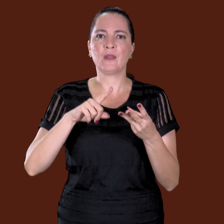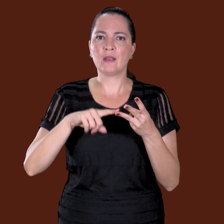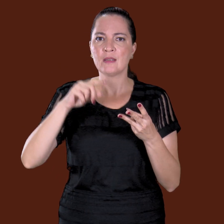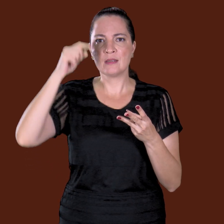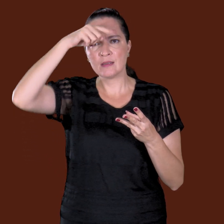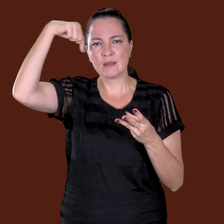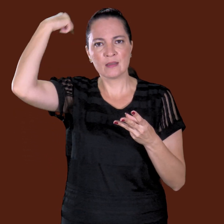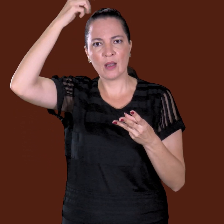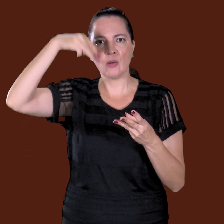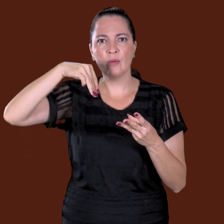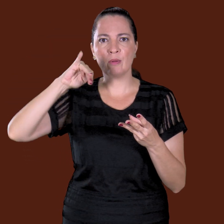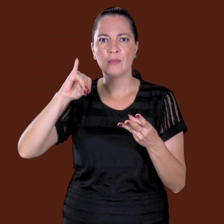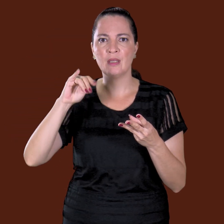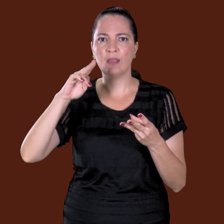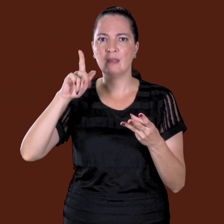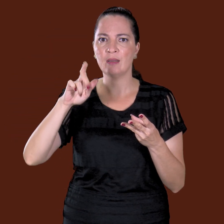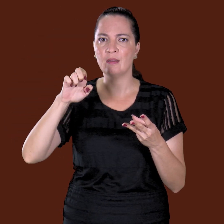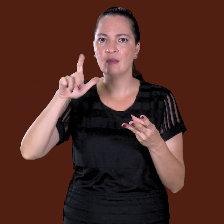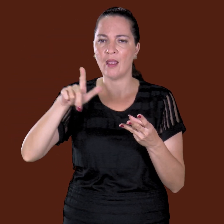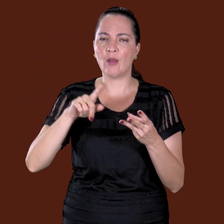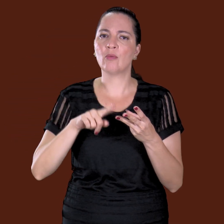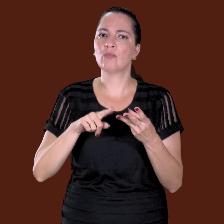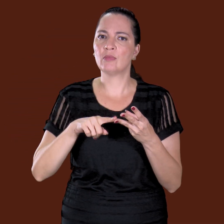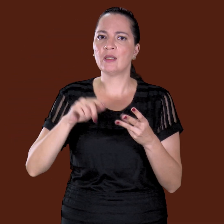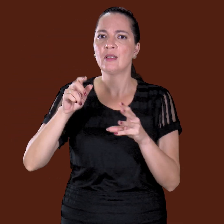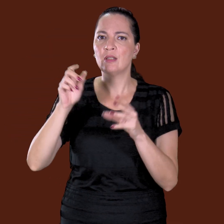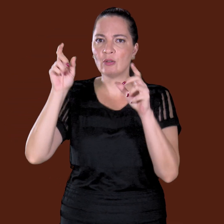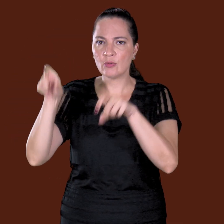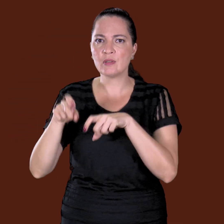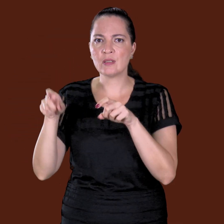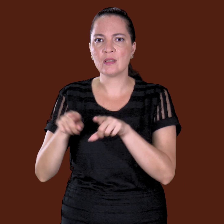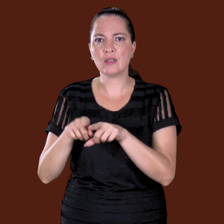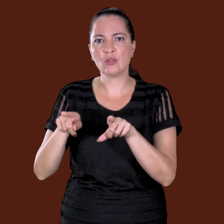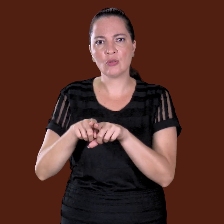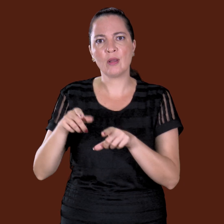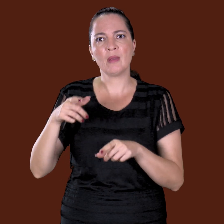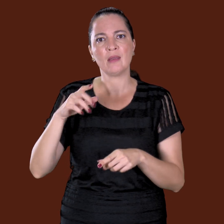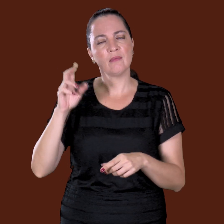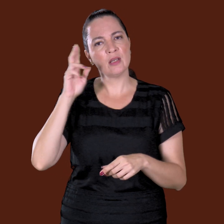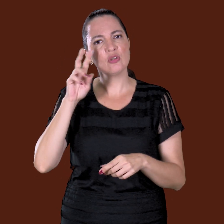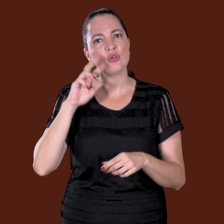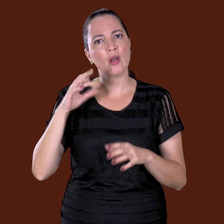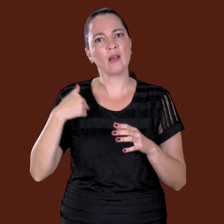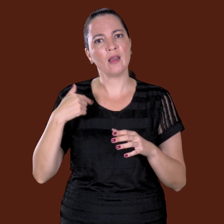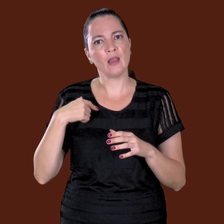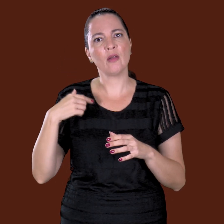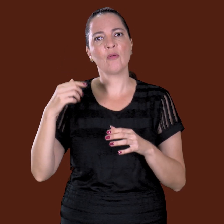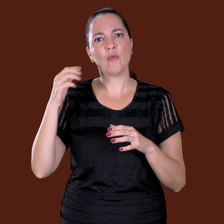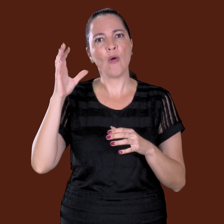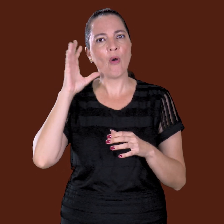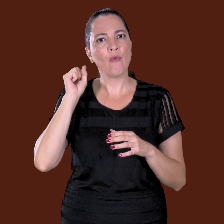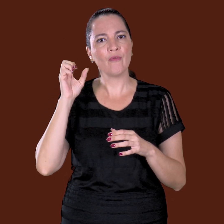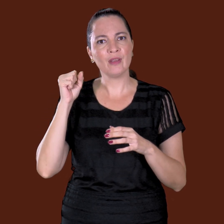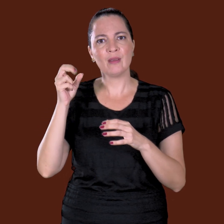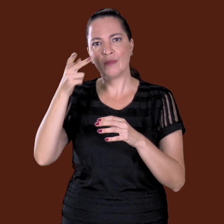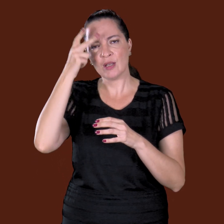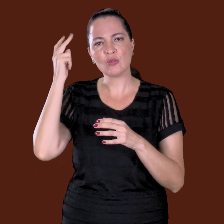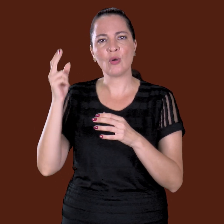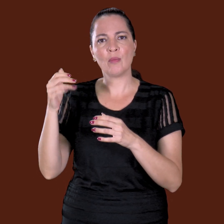dele, ali é um portal, de ser interterrestre. Essas histórias tudo eu ouvi, assim, ó. O Zé